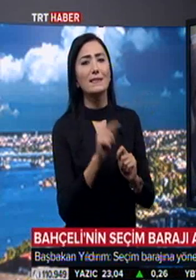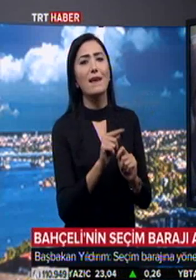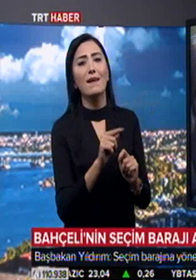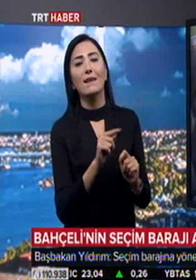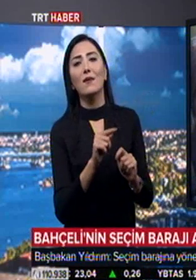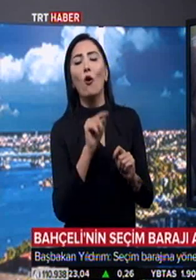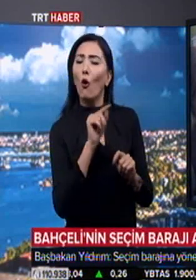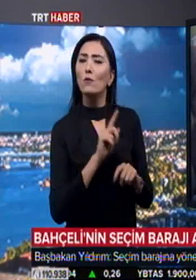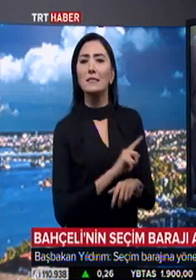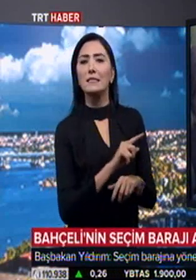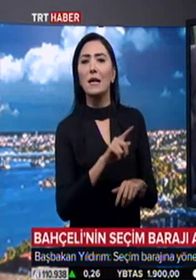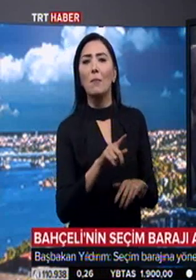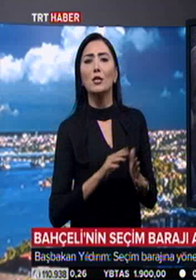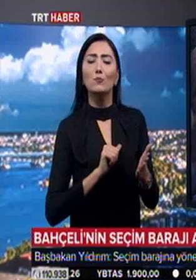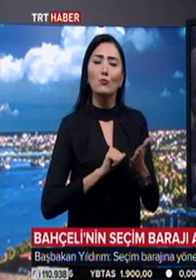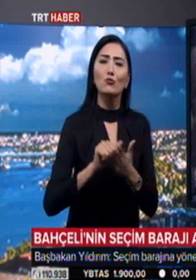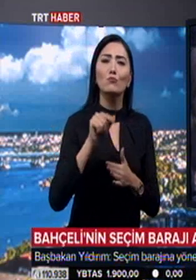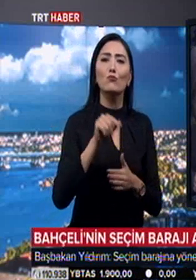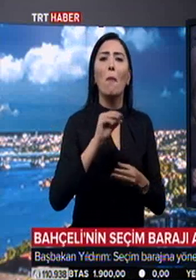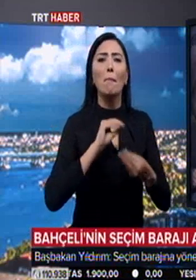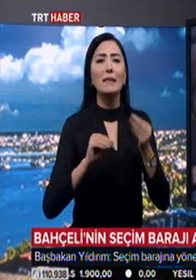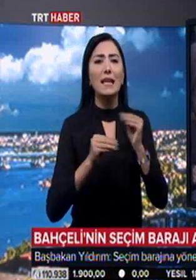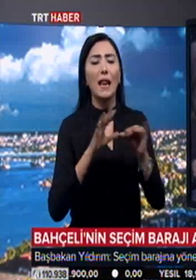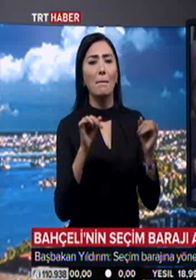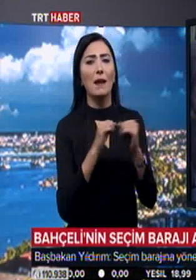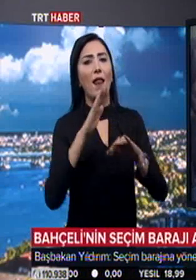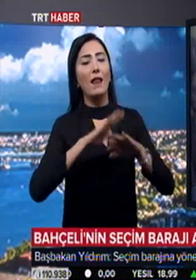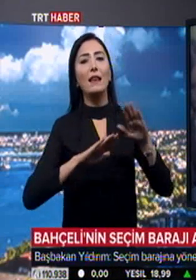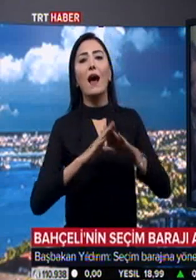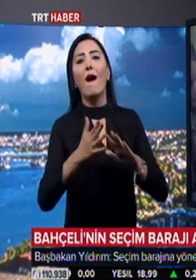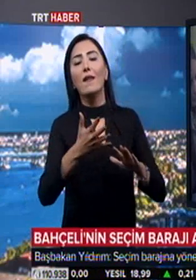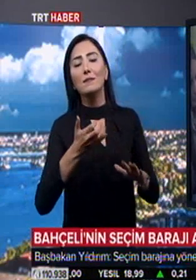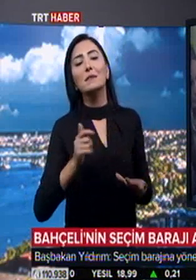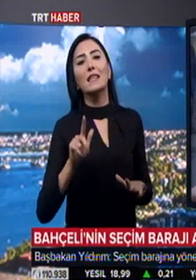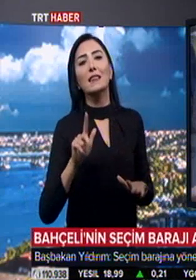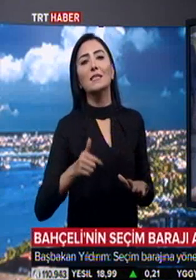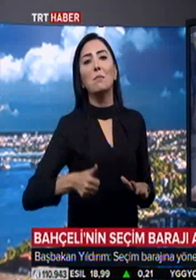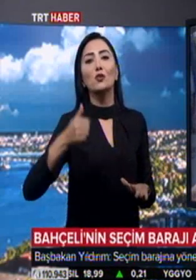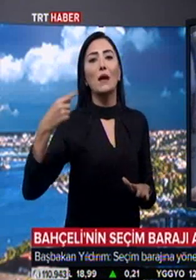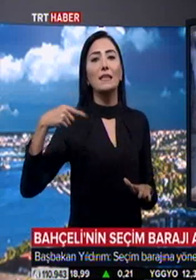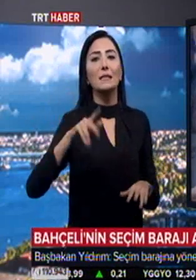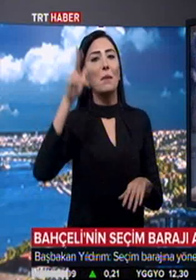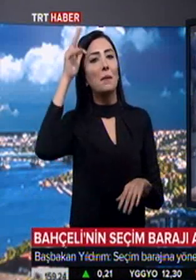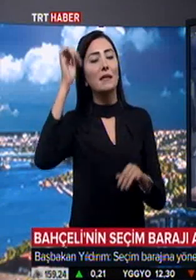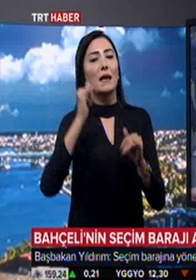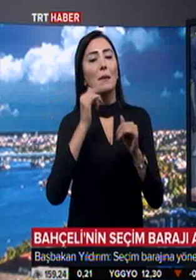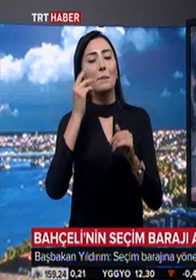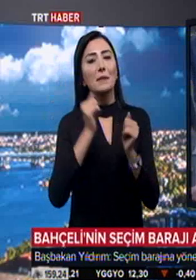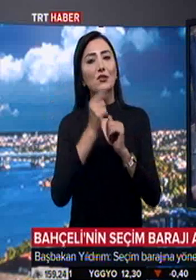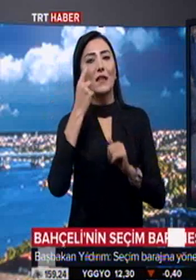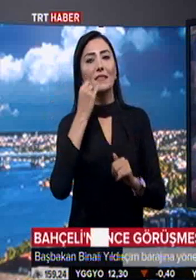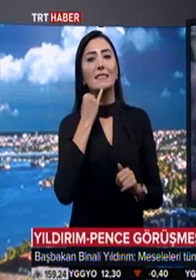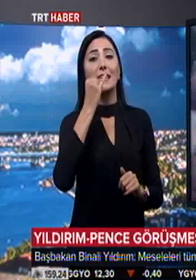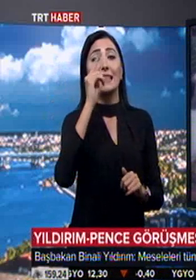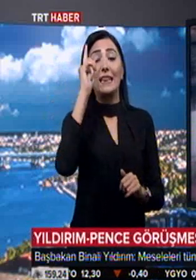o zaman bütün bu meseleler birlikte alınması gerekir. Başbakan Binali Yıldırım, Amerika Birleşik